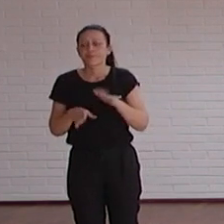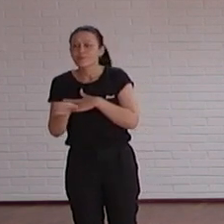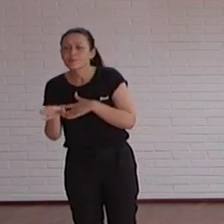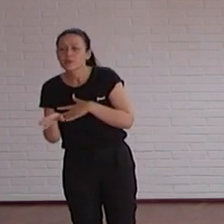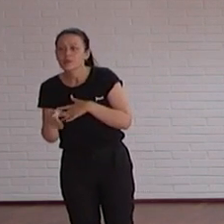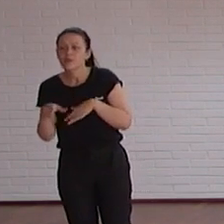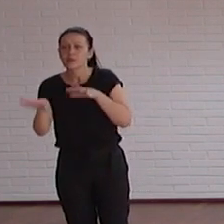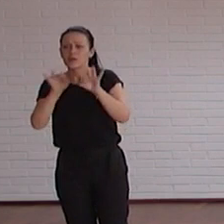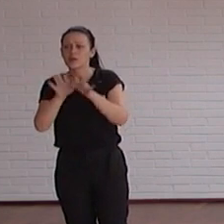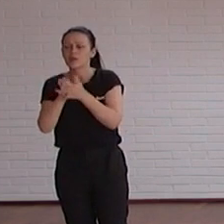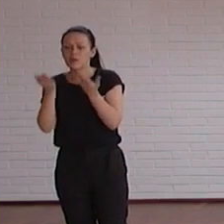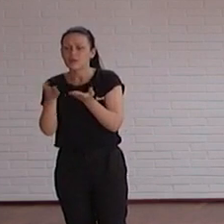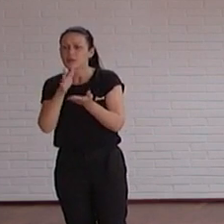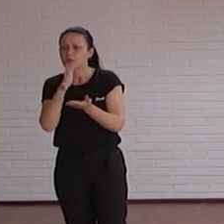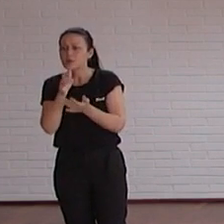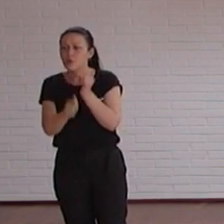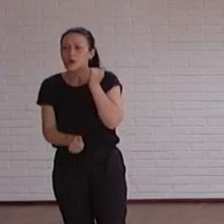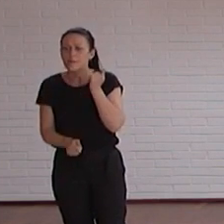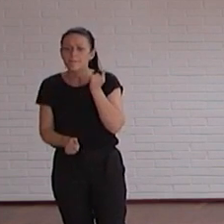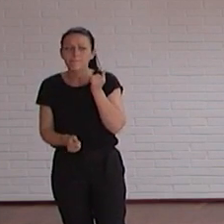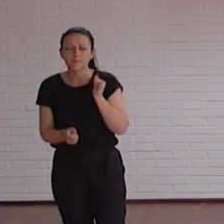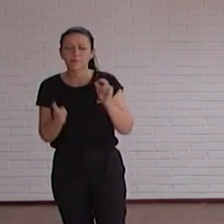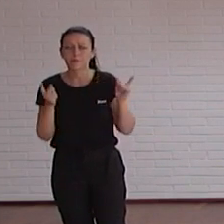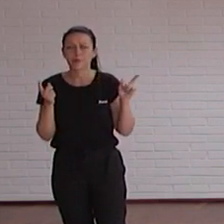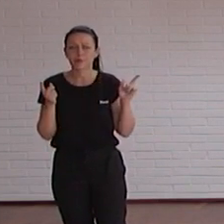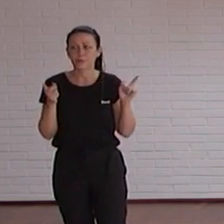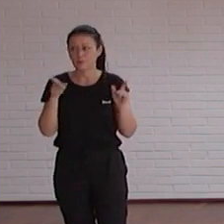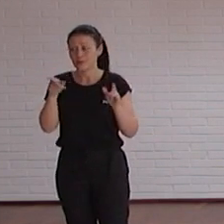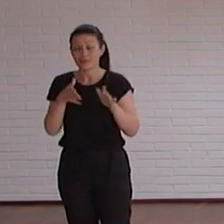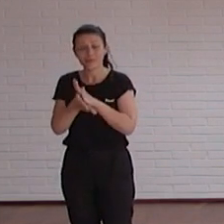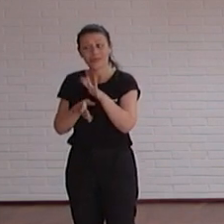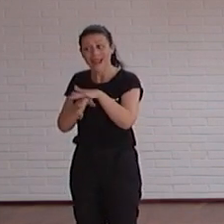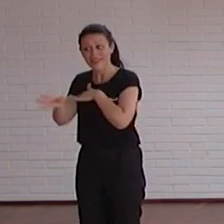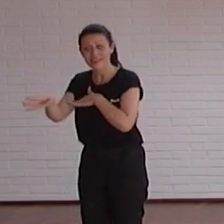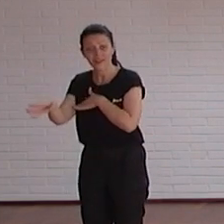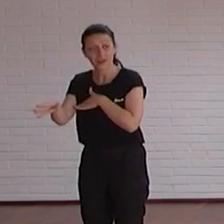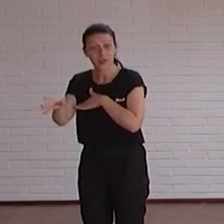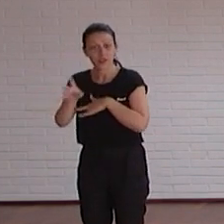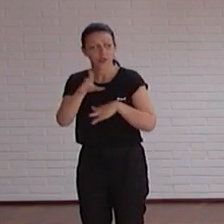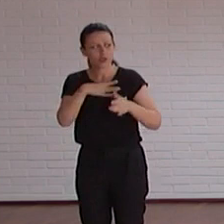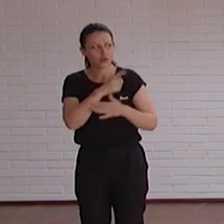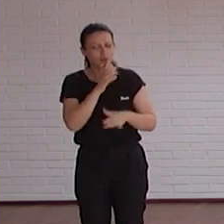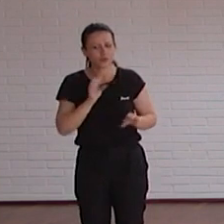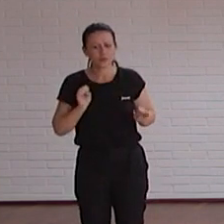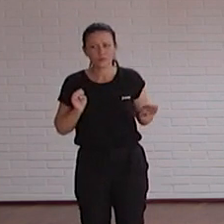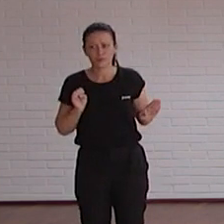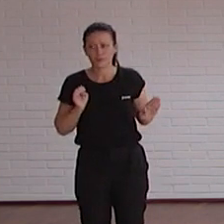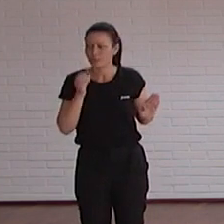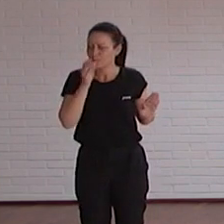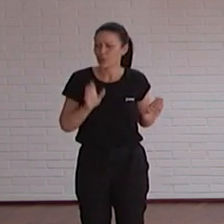¿por qué habéis elegido esa librería? y claro lo primero que dices porque esa librería es accesible ah ya todo el mundo se calla entonces nos viene muy bien porque